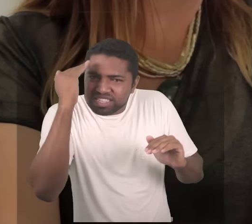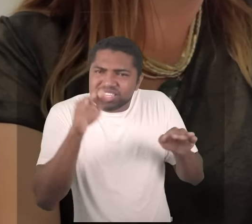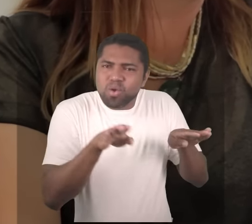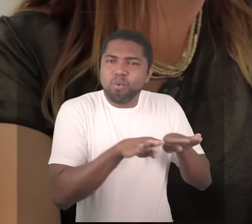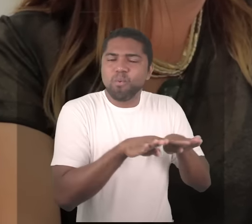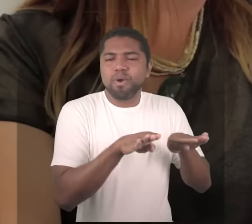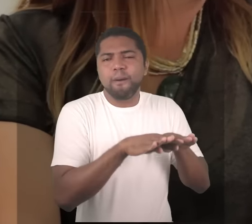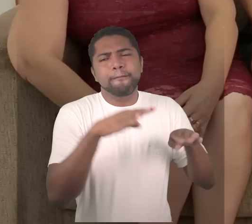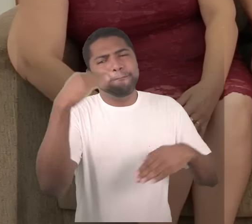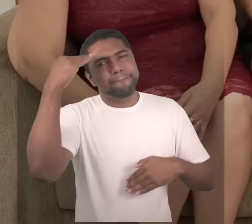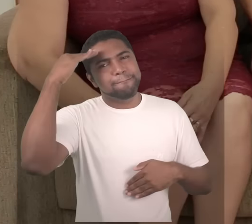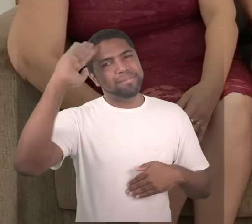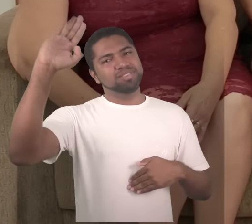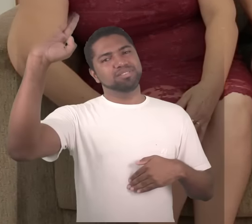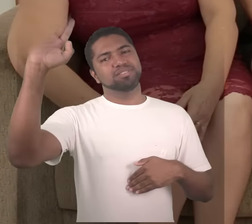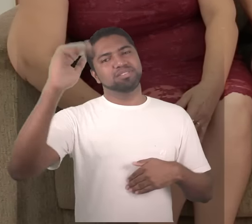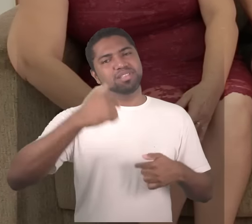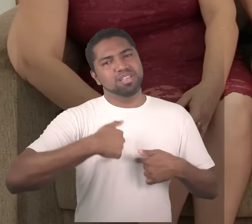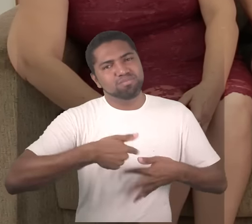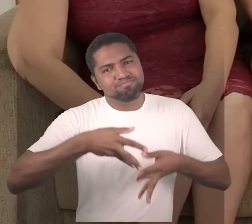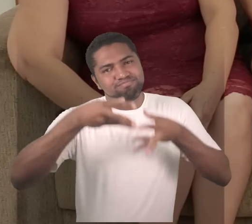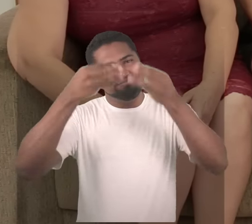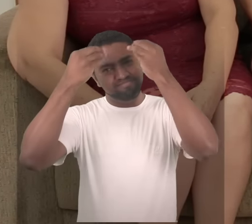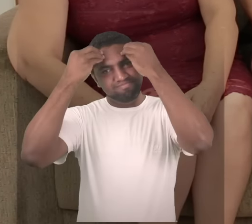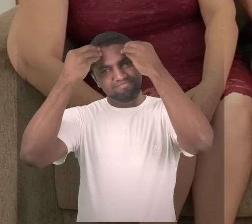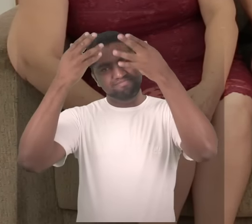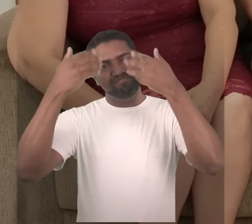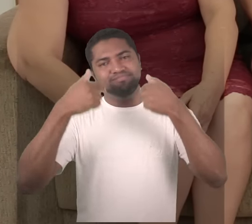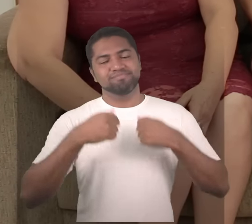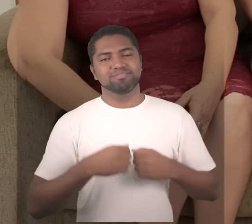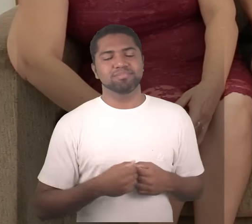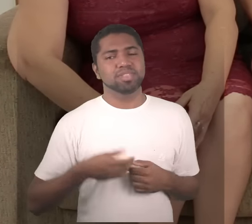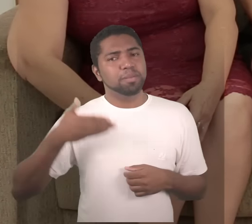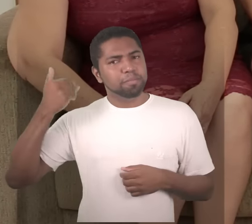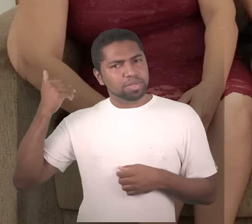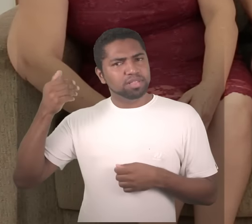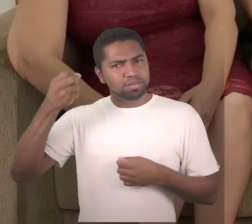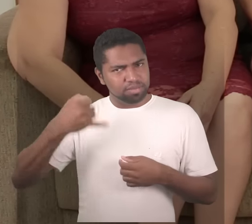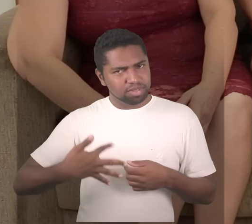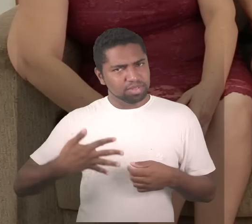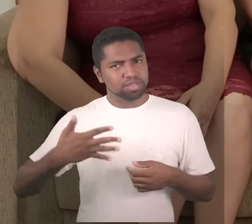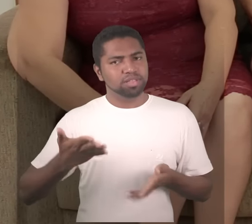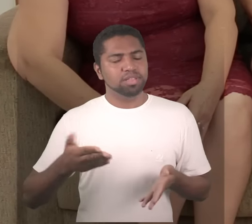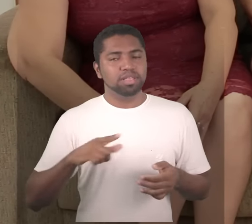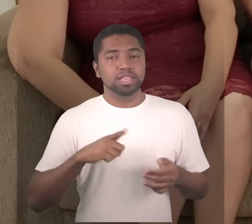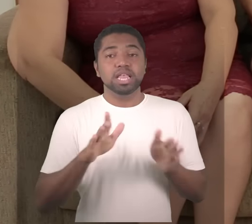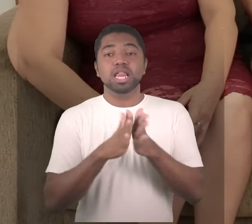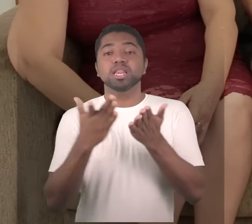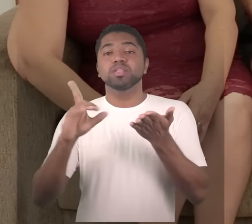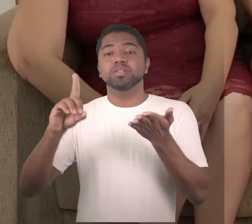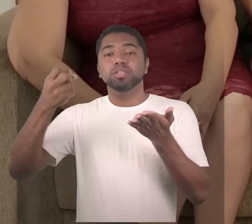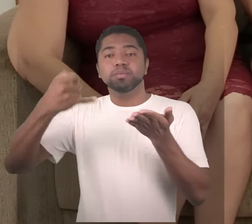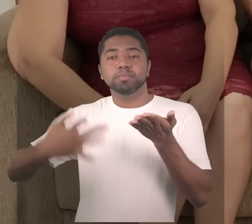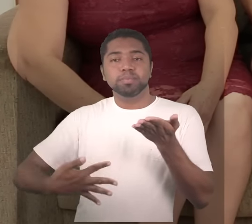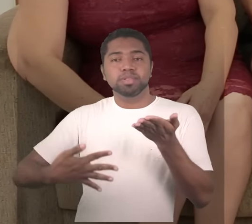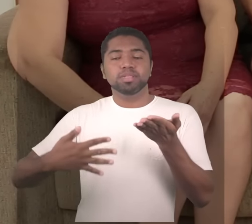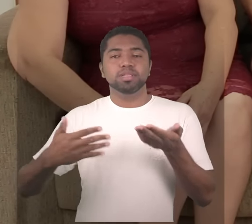fundamental nós falamos né no início que uma vez teve uma passagem na bíblia que perguntaram quando a pessoa